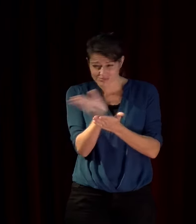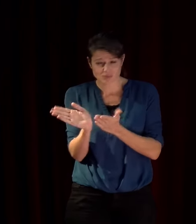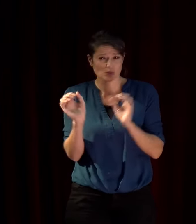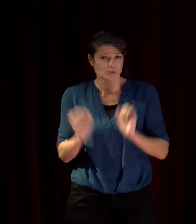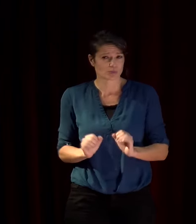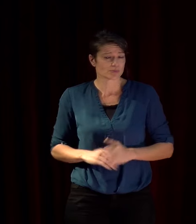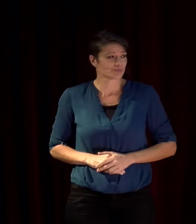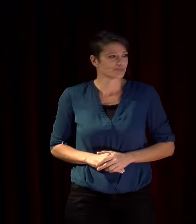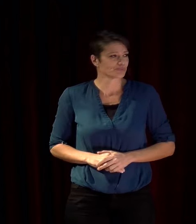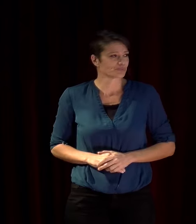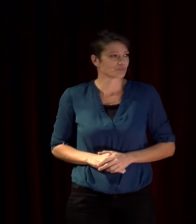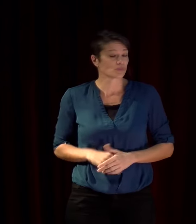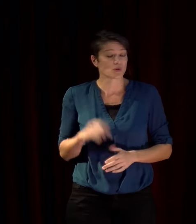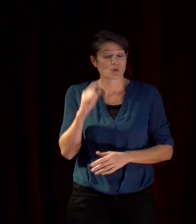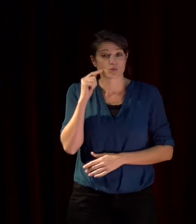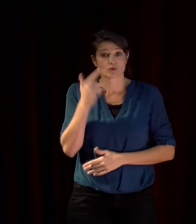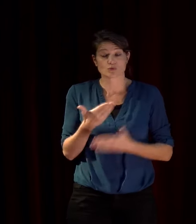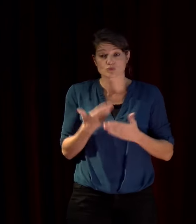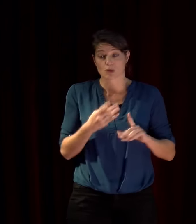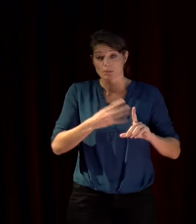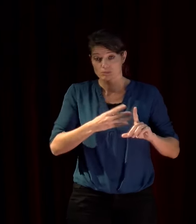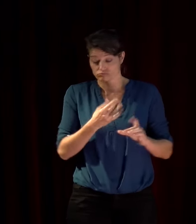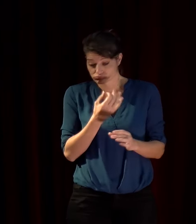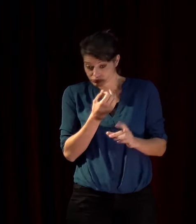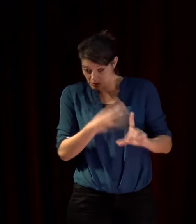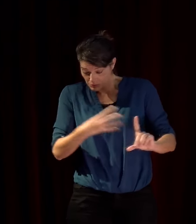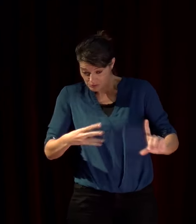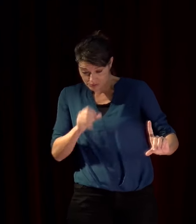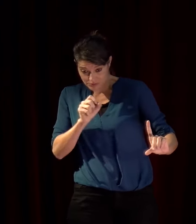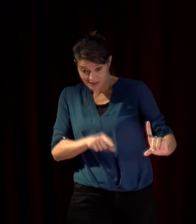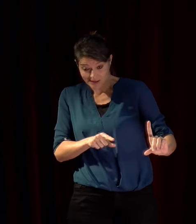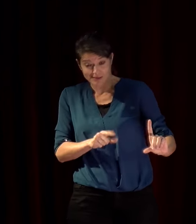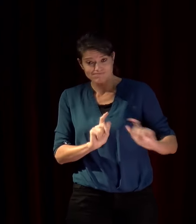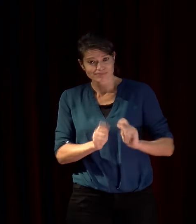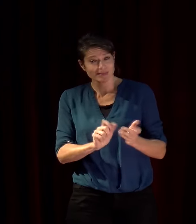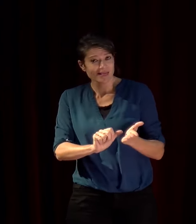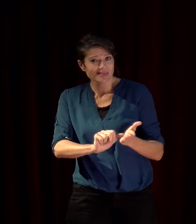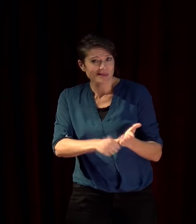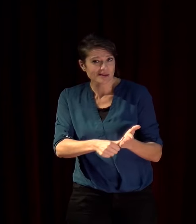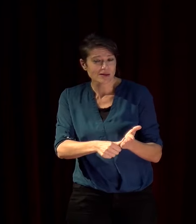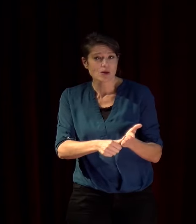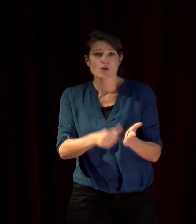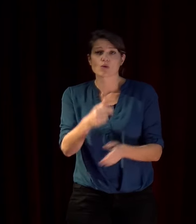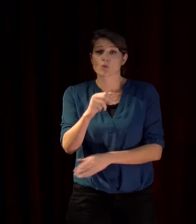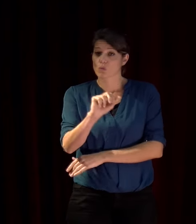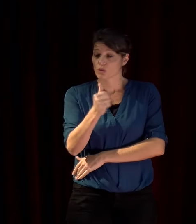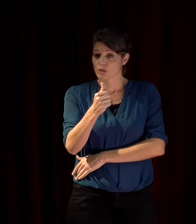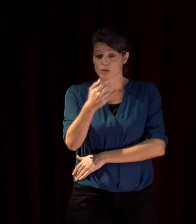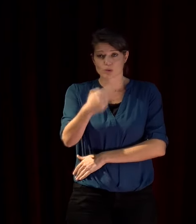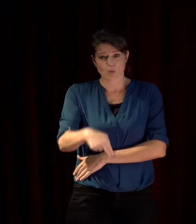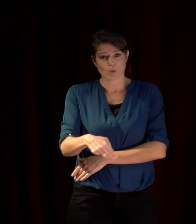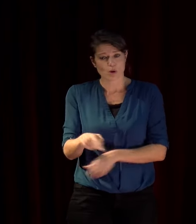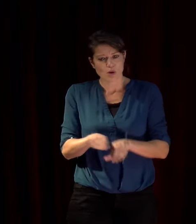aujourd'hui on peut dire que la Méditerranée n'est pas une identité elle est plutôt un